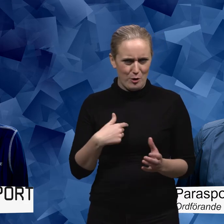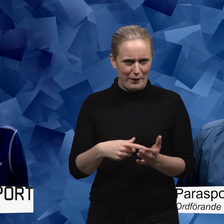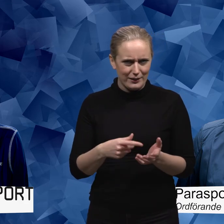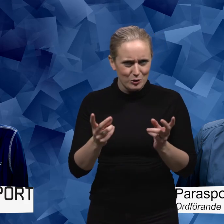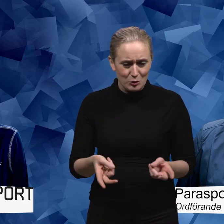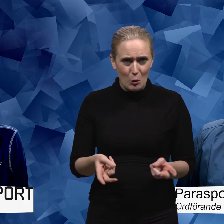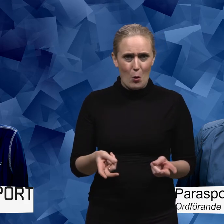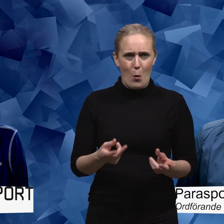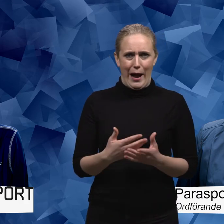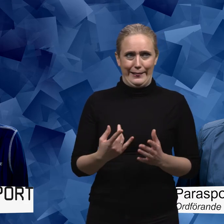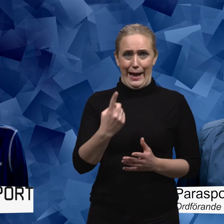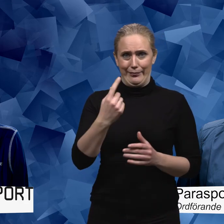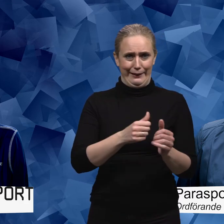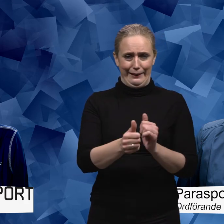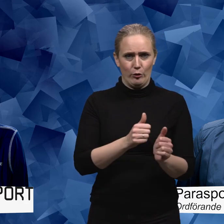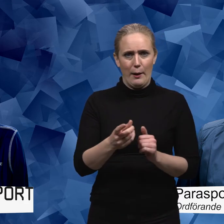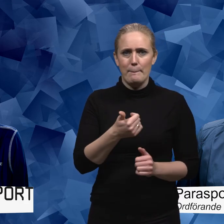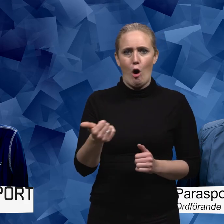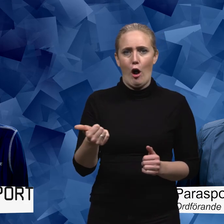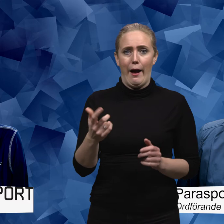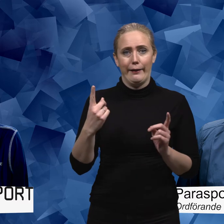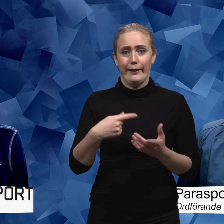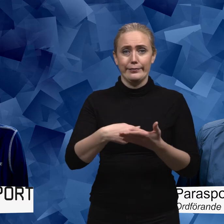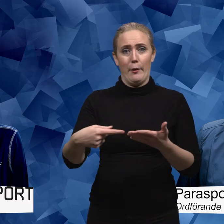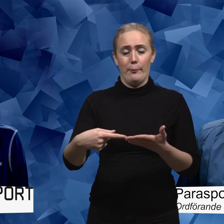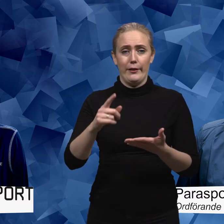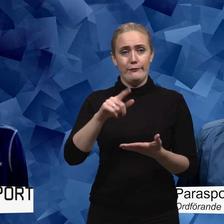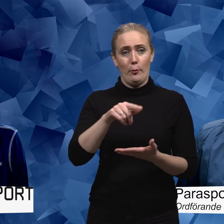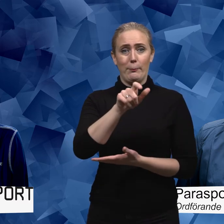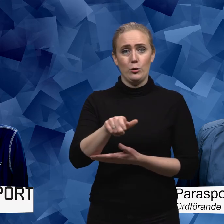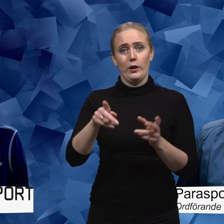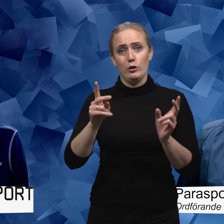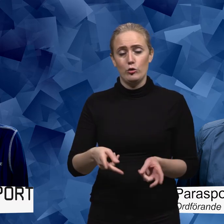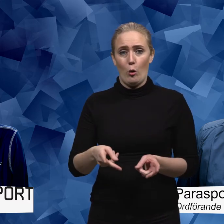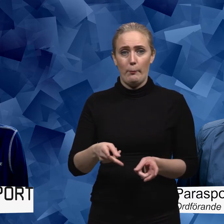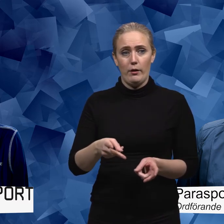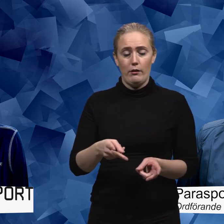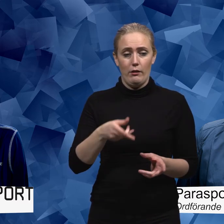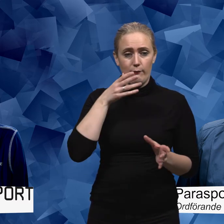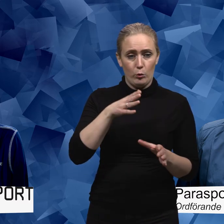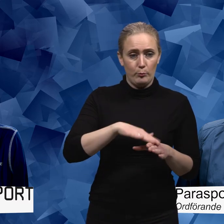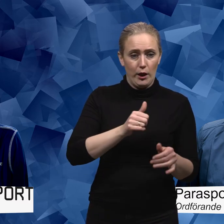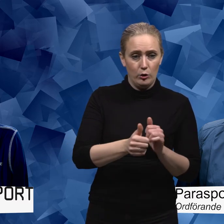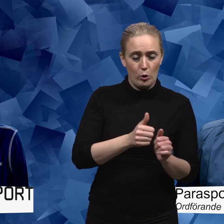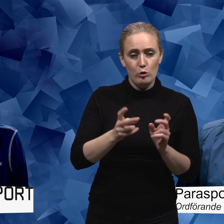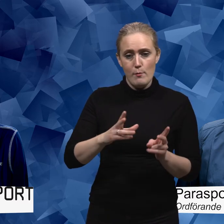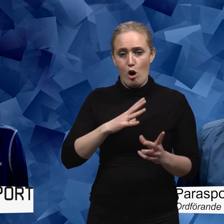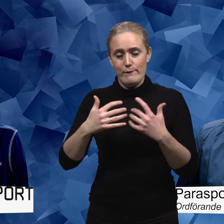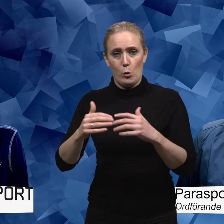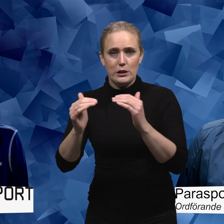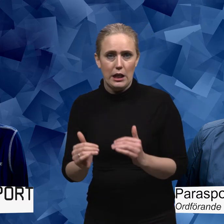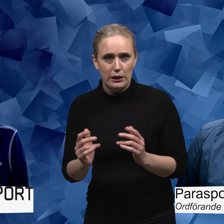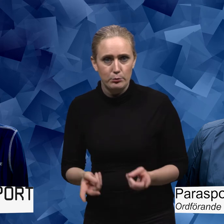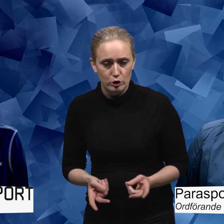heller en homogen grupp på något sätt. Det är ju inte ens en idrott. Det är ju bara ett samlingsnamn för personer som håller på med idrott.